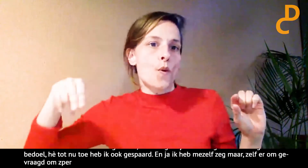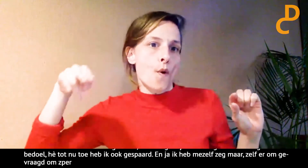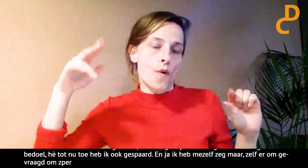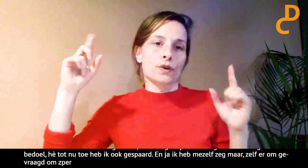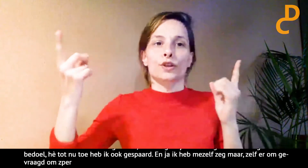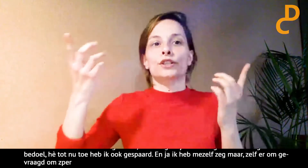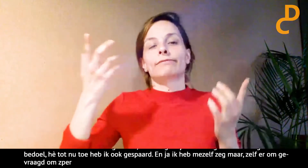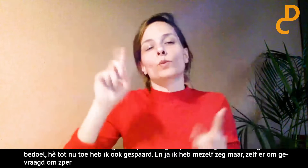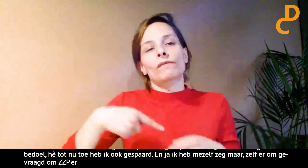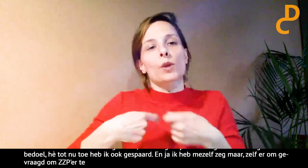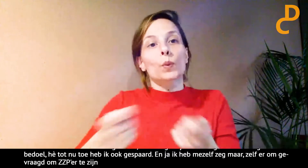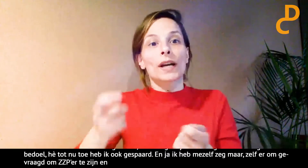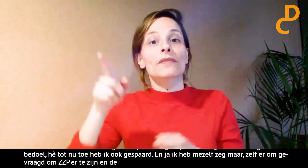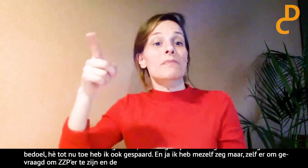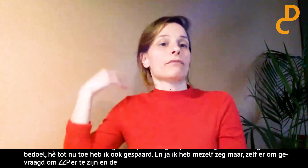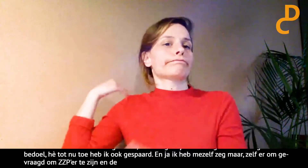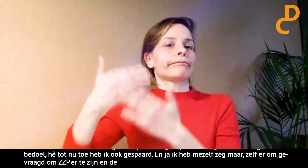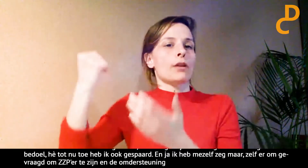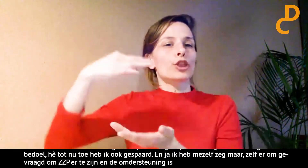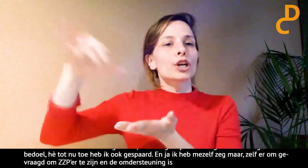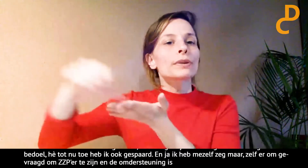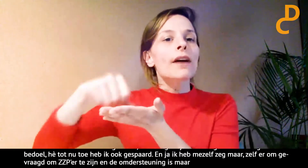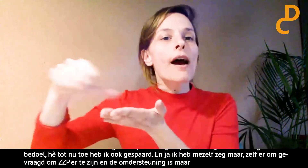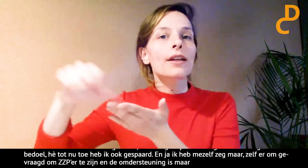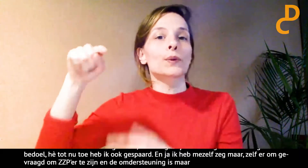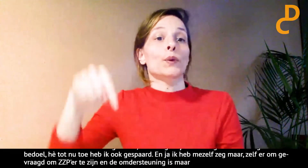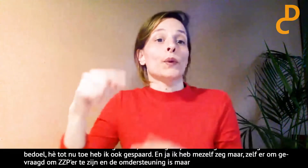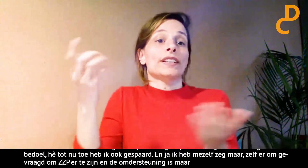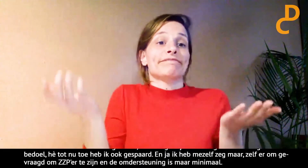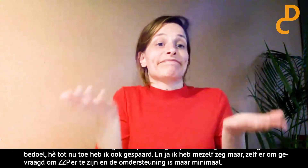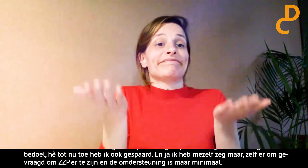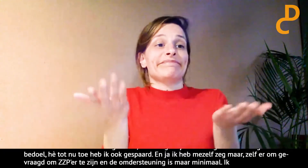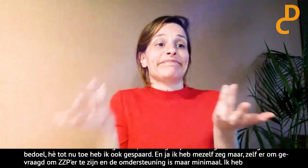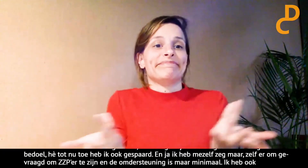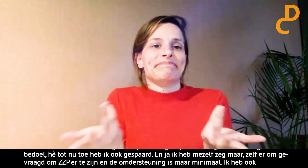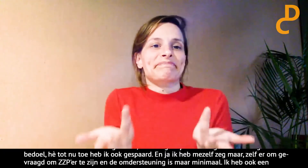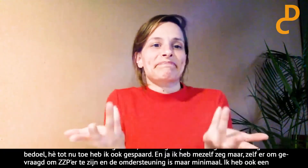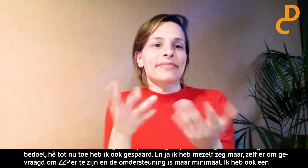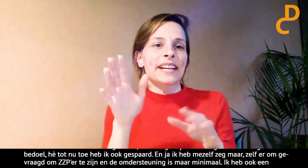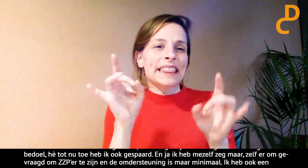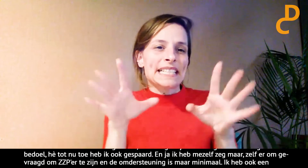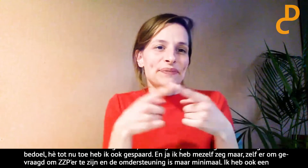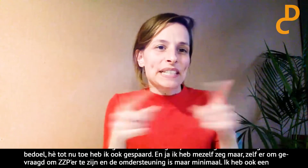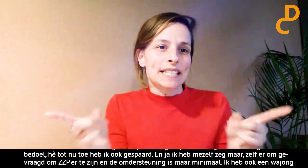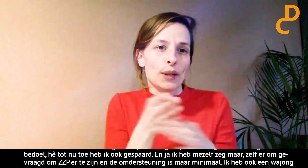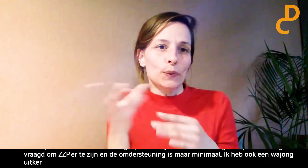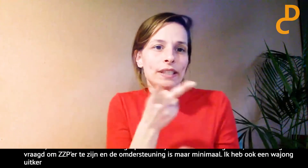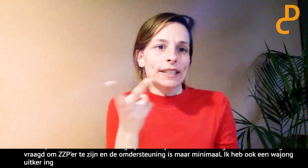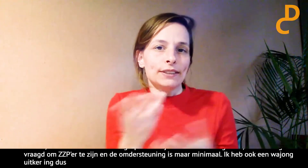En ik heb ook nog maar wajonguitkering. Dus ja, daar ben ik dus nog bezig om dat terug te betaald. Dus het maakt